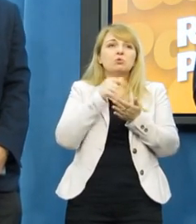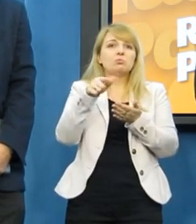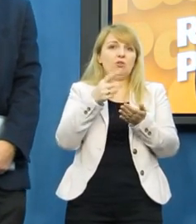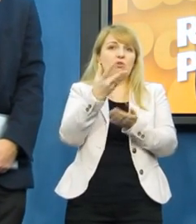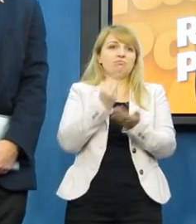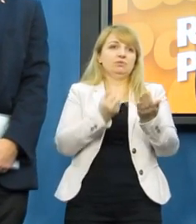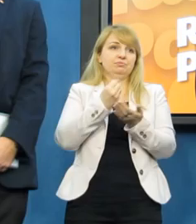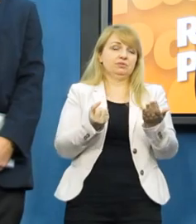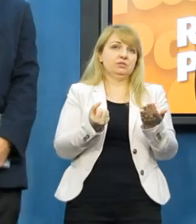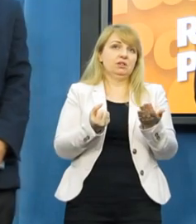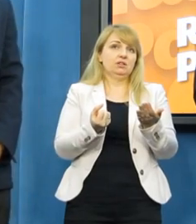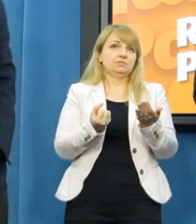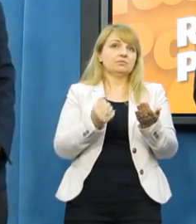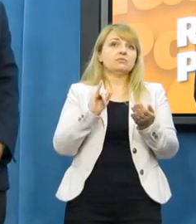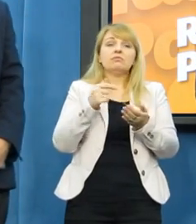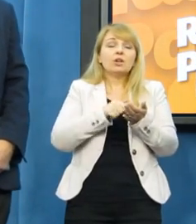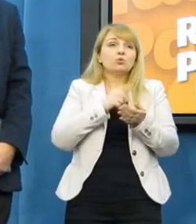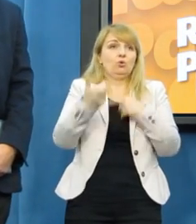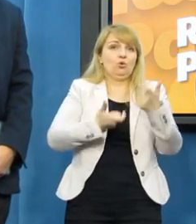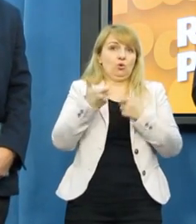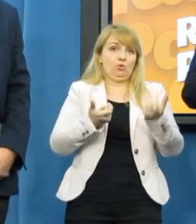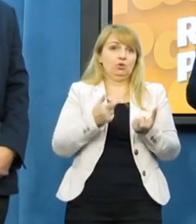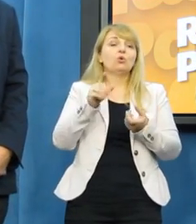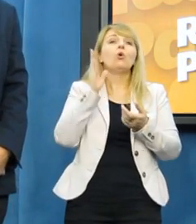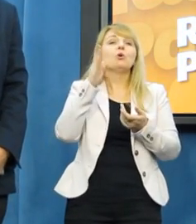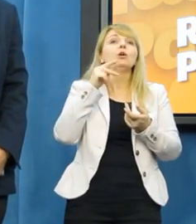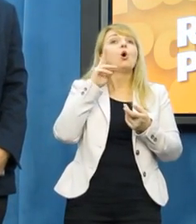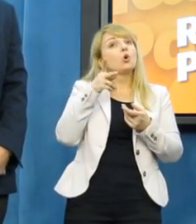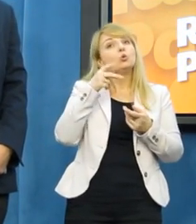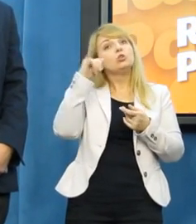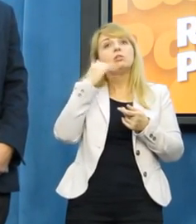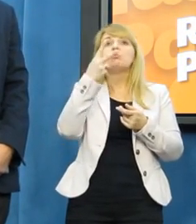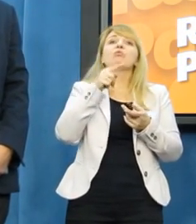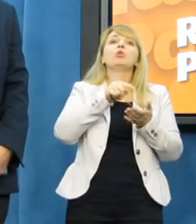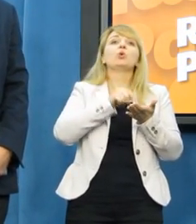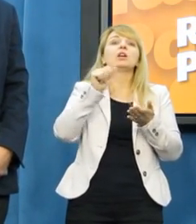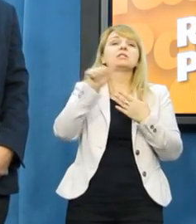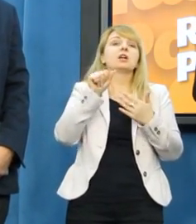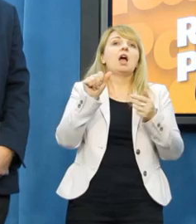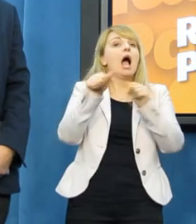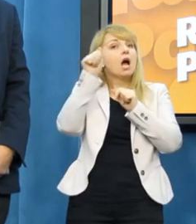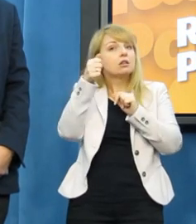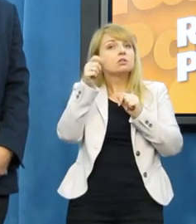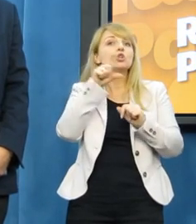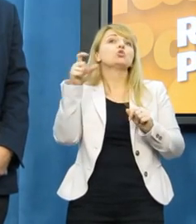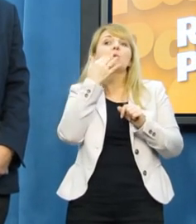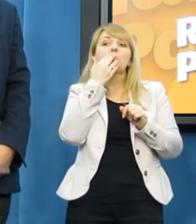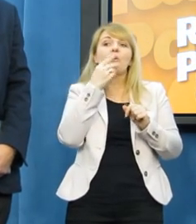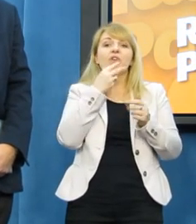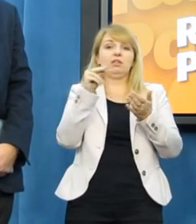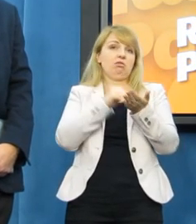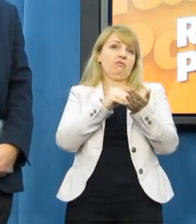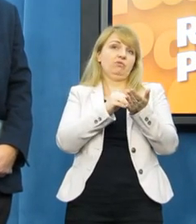Miałby pan to samo zarzuty właśnie, że coś jest zmową nienawiści, a co jest aktem artystycznym, performatywnym, czy jakimkolwiek innym.